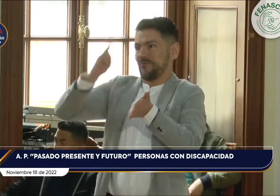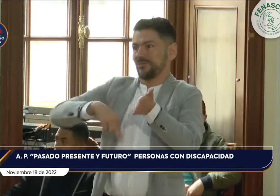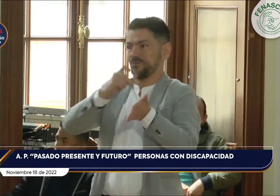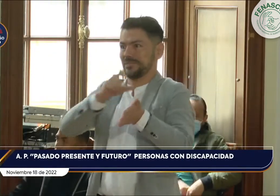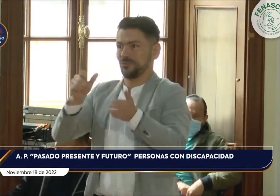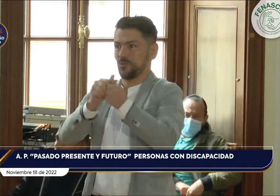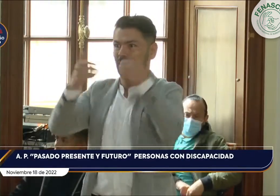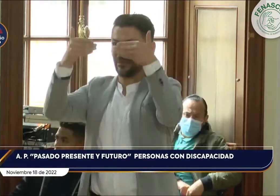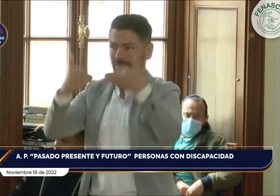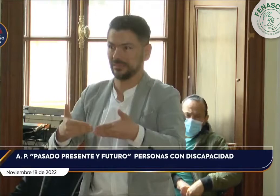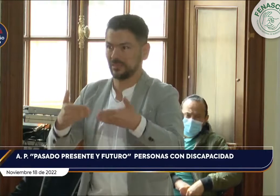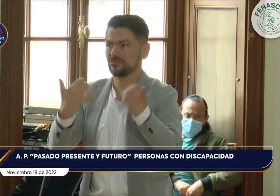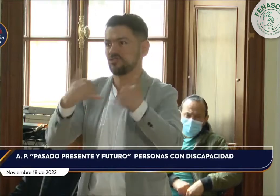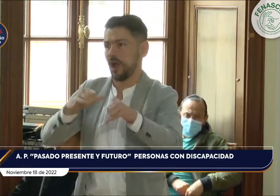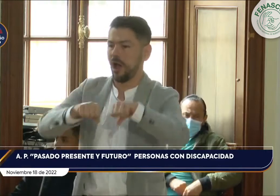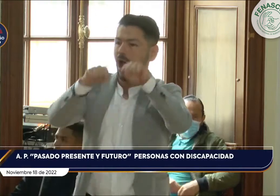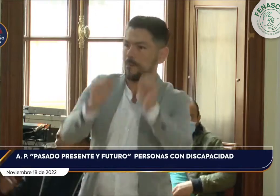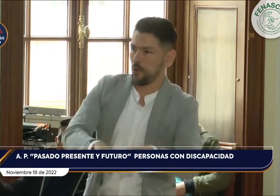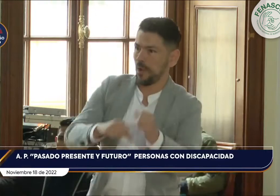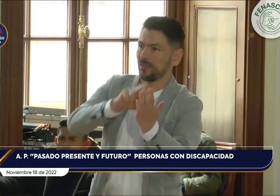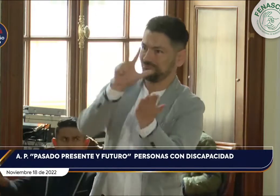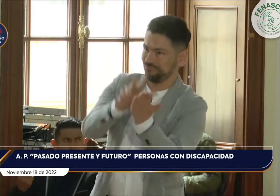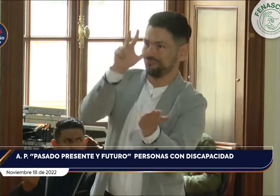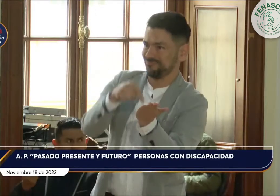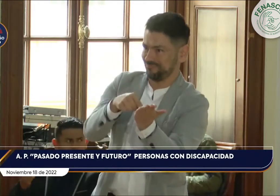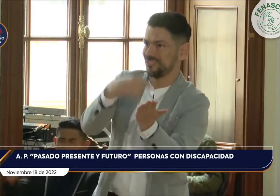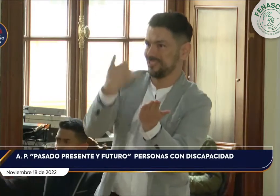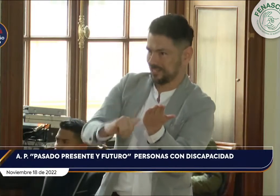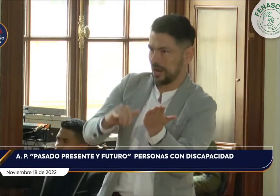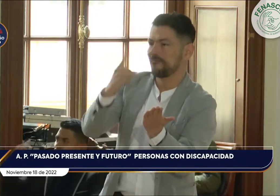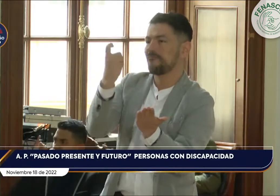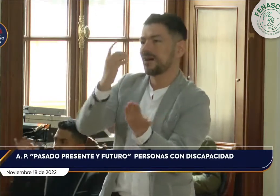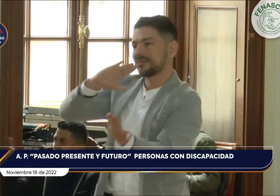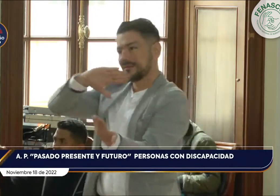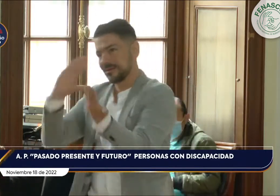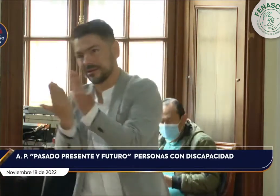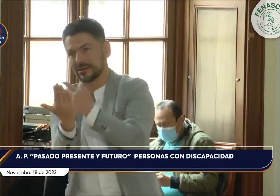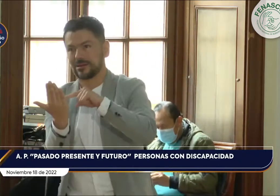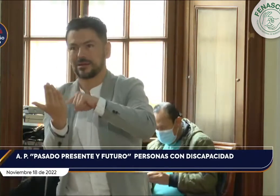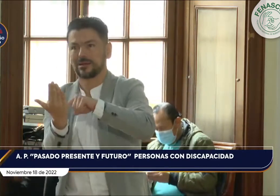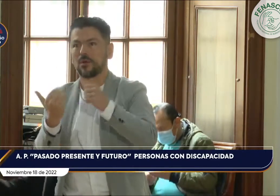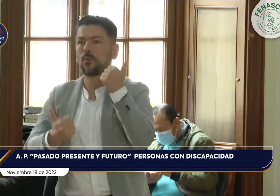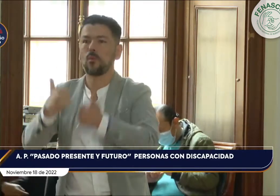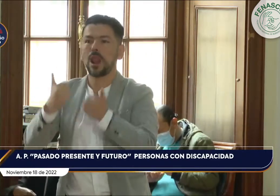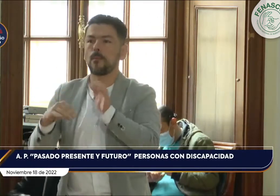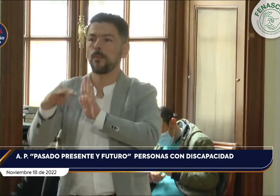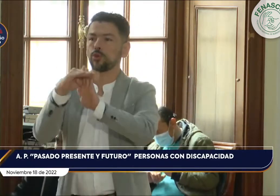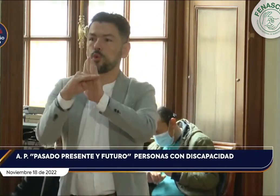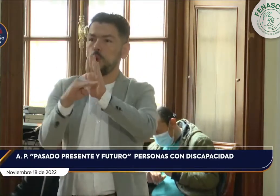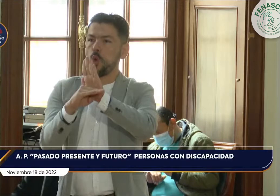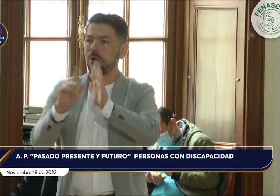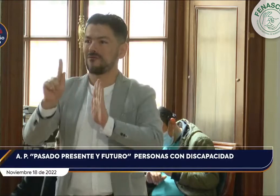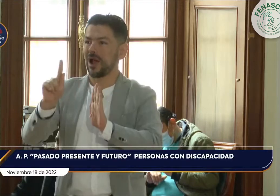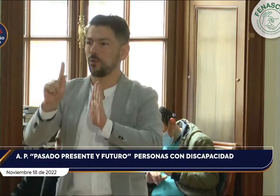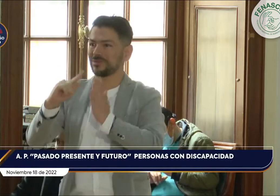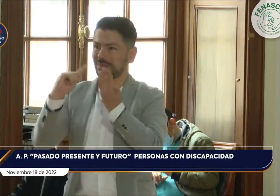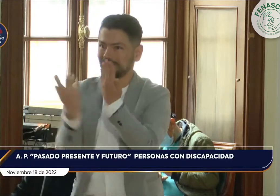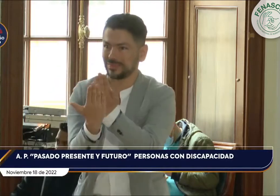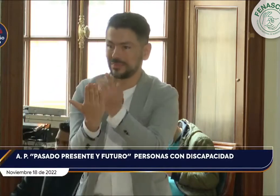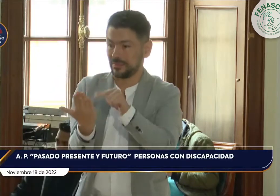la Convención Internacional de Derechos de Personas con Discapacidad ya fue ratificada, sin embargo, el protocolo facultativo todavía